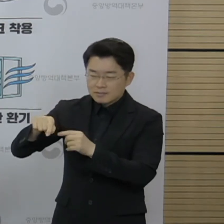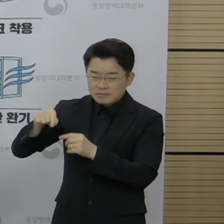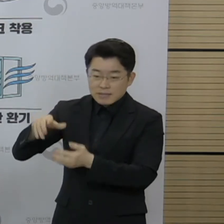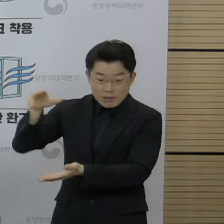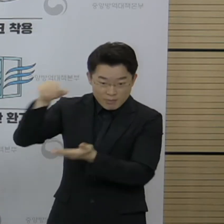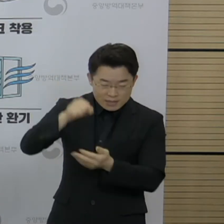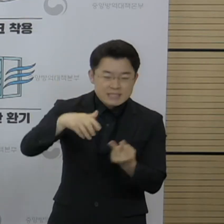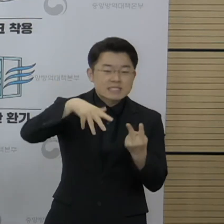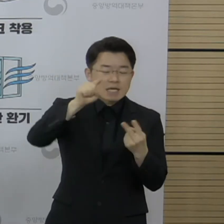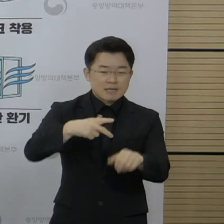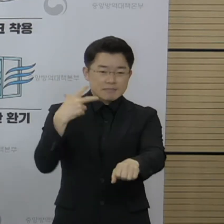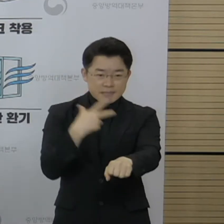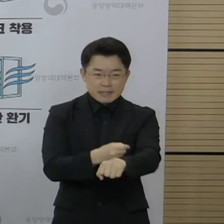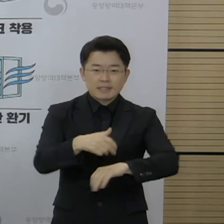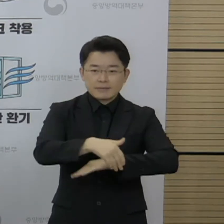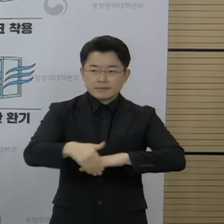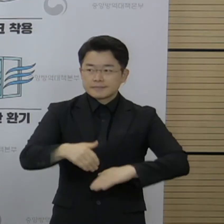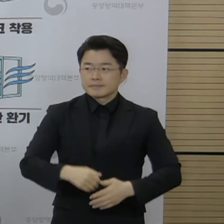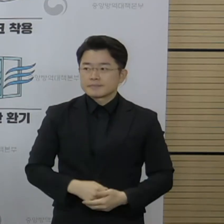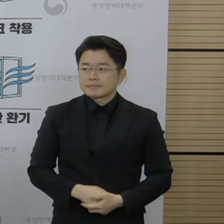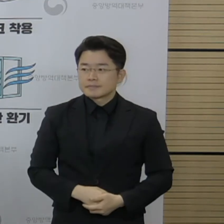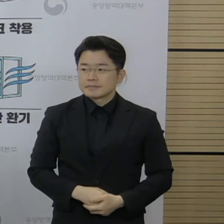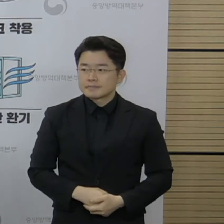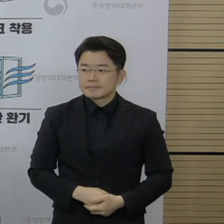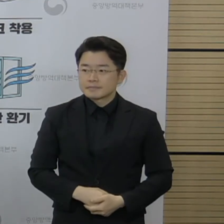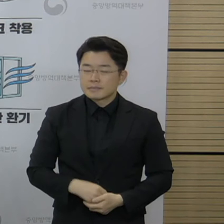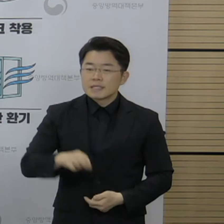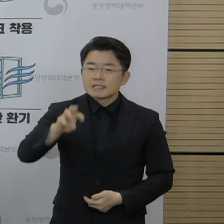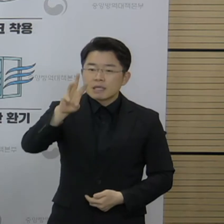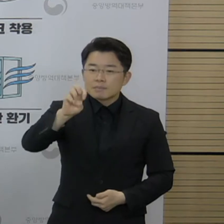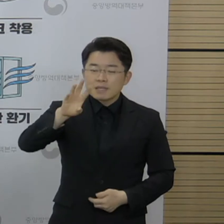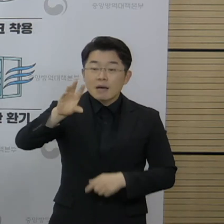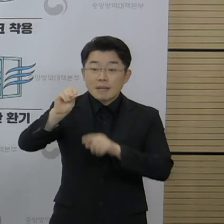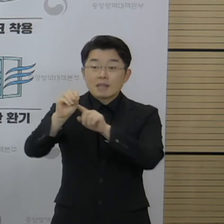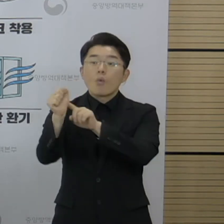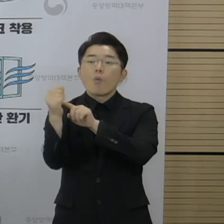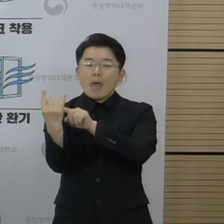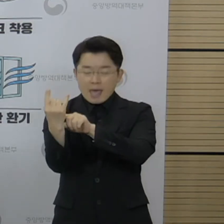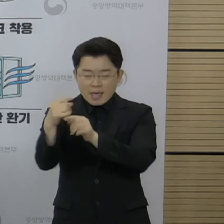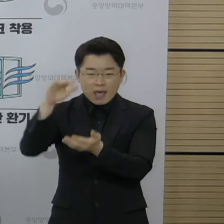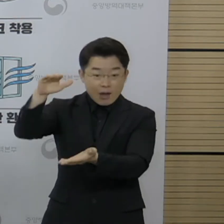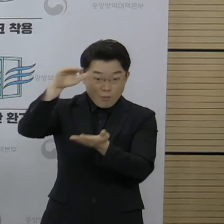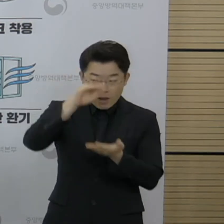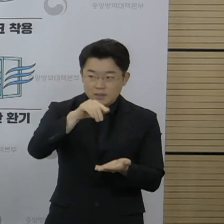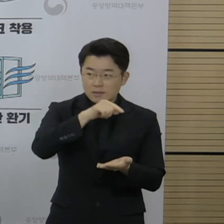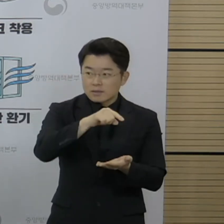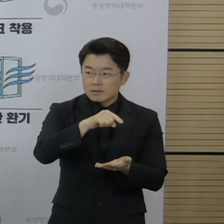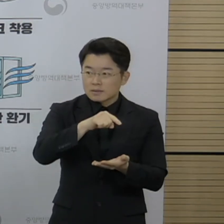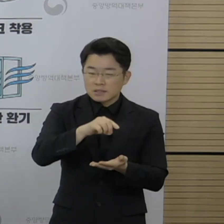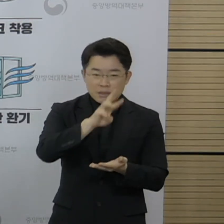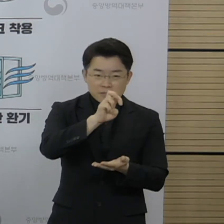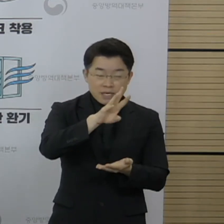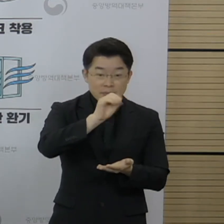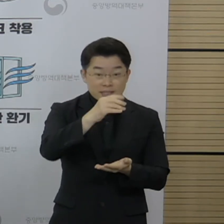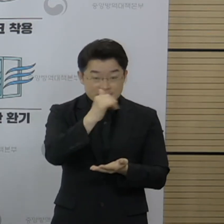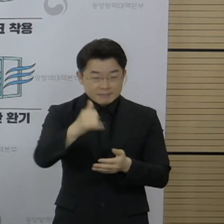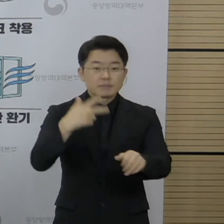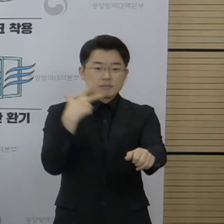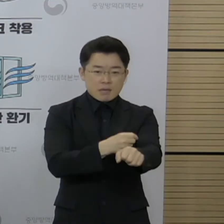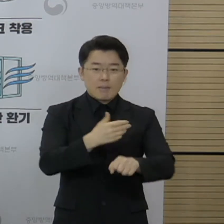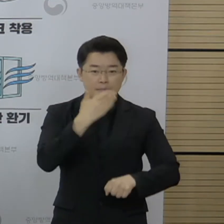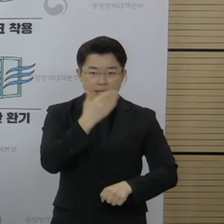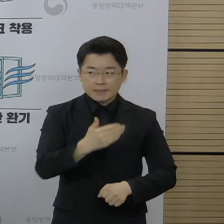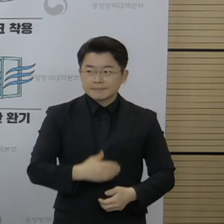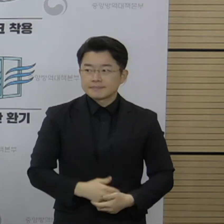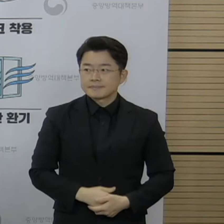이어서 공급이 되기 때문에 34만 회분이고 34만 명의 접종을 할 수 있는 그런 상황입니다. 네,